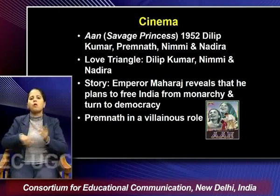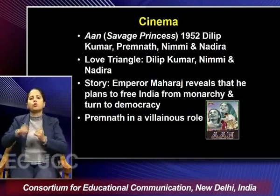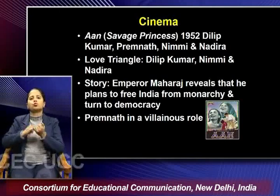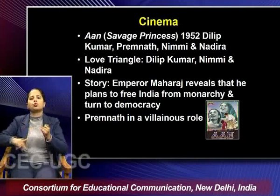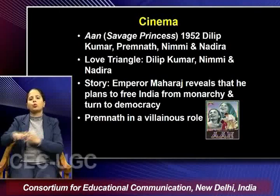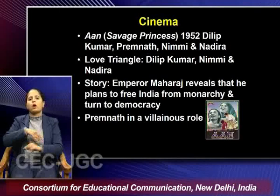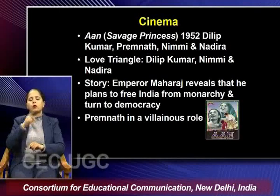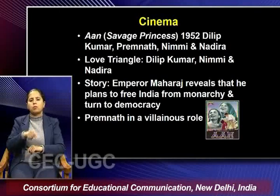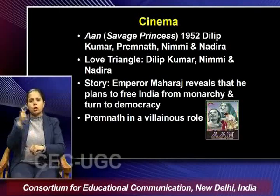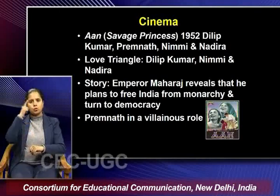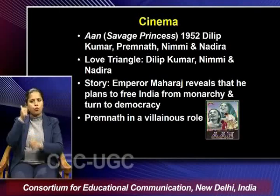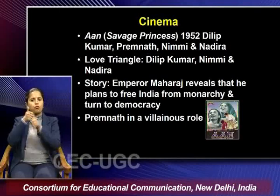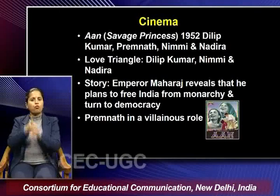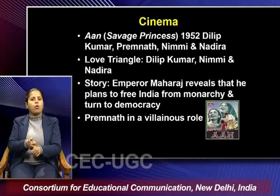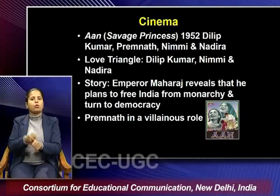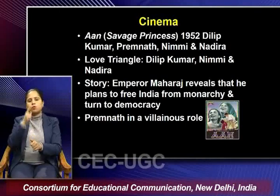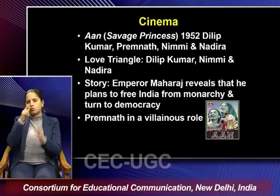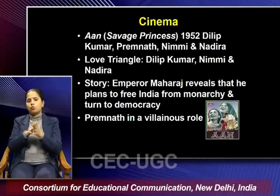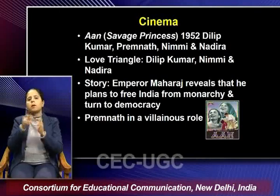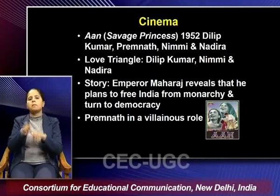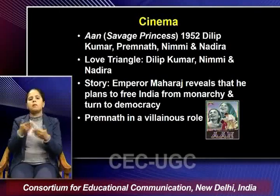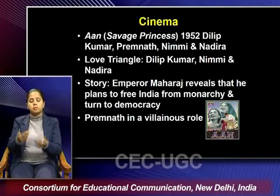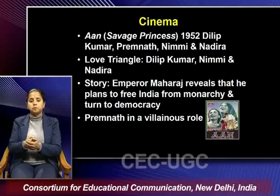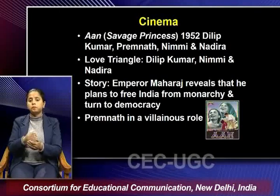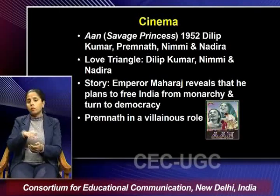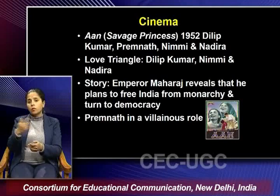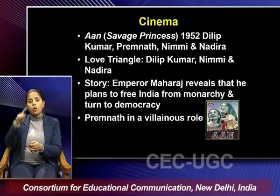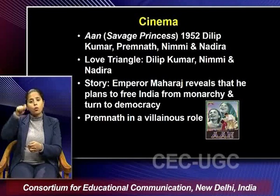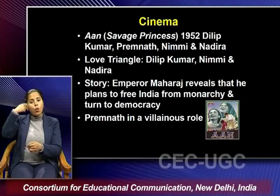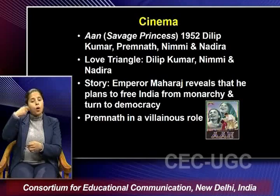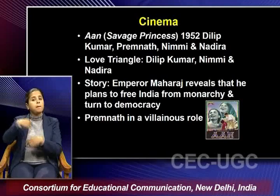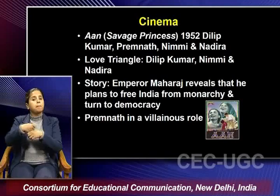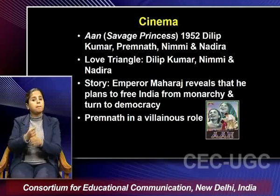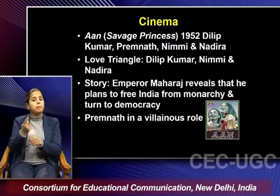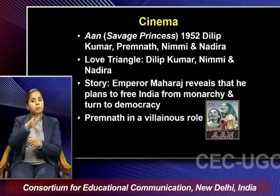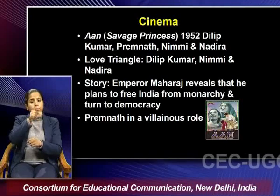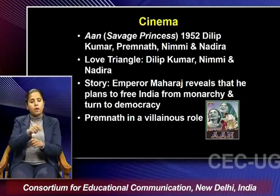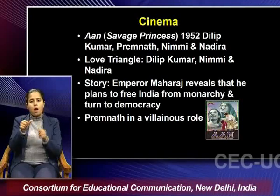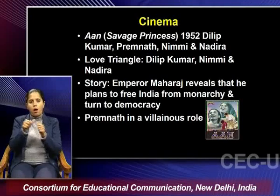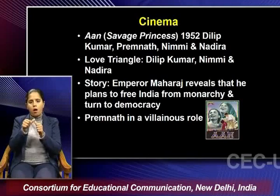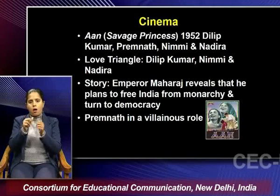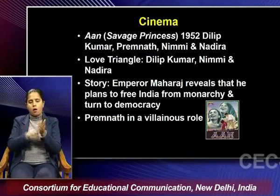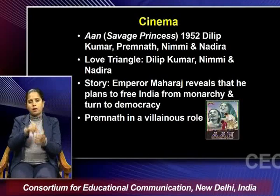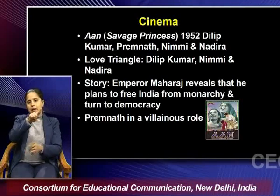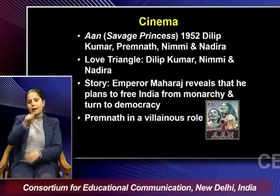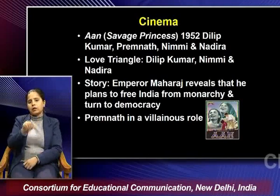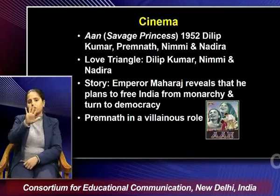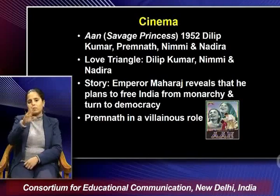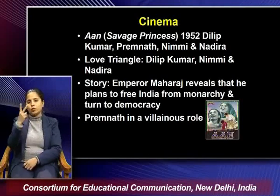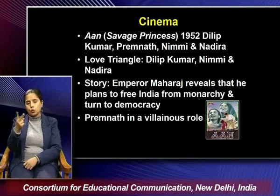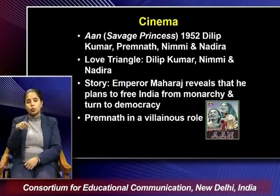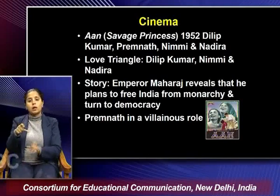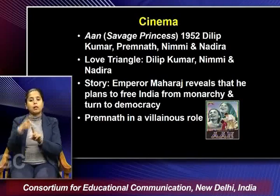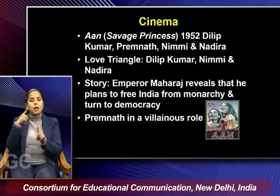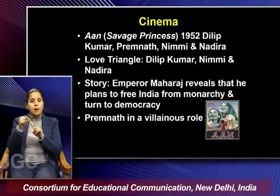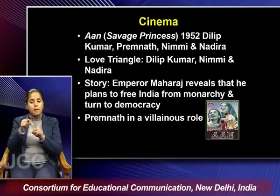to be followed by them another film which was made by him was on in 1952 where dilip kumar